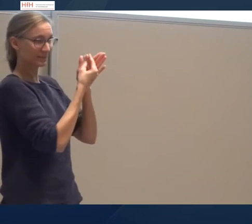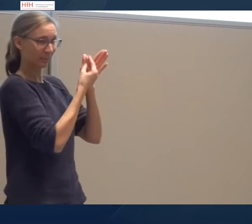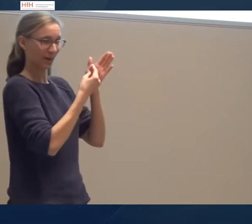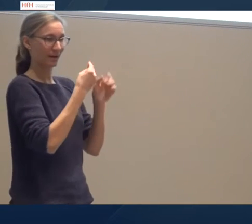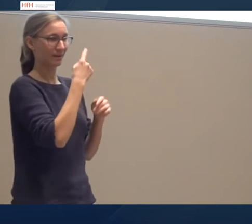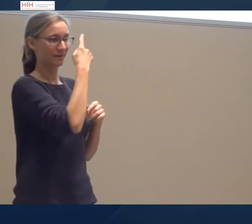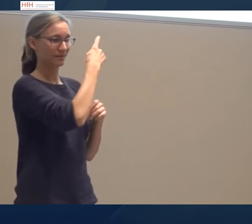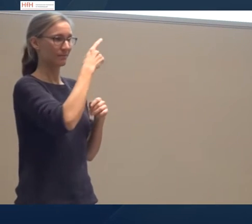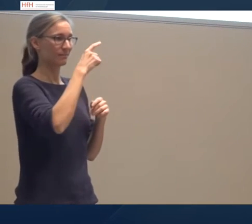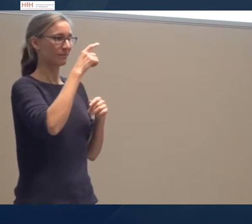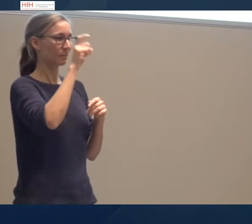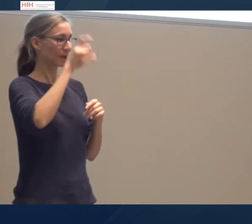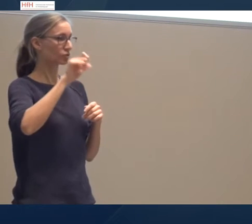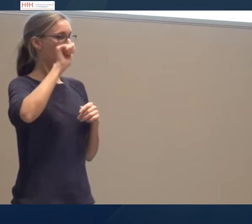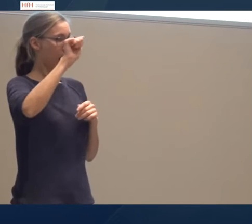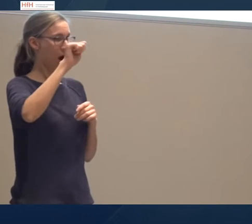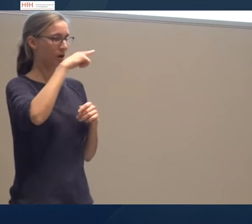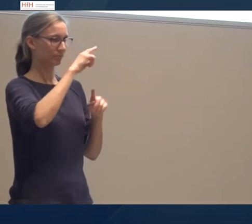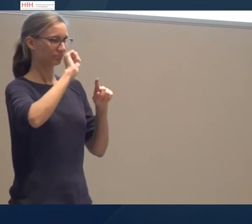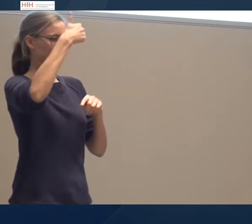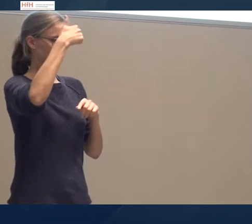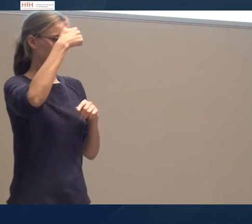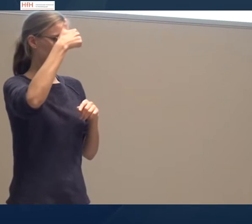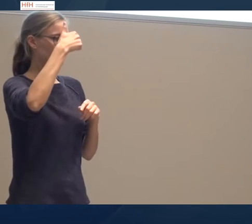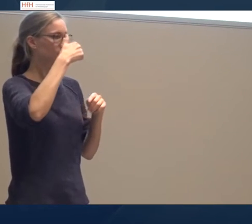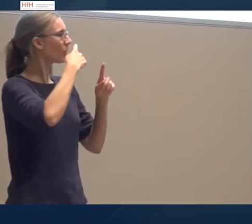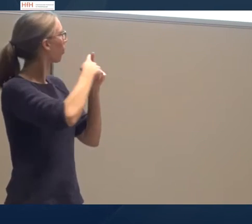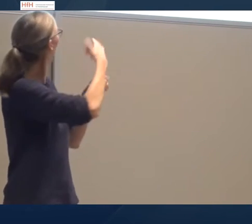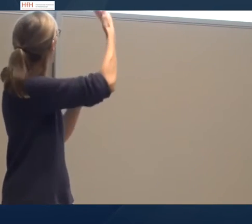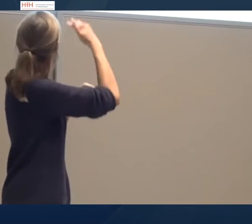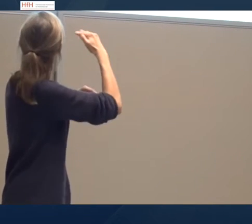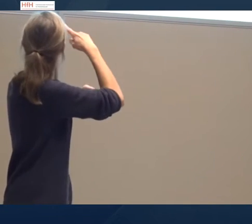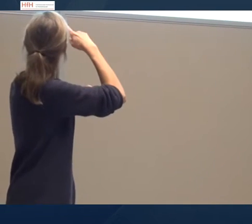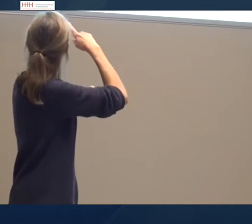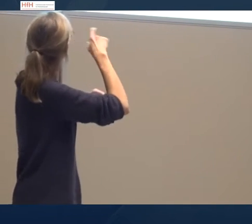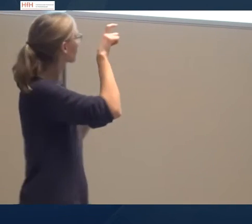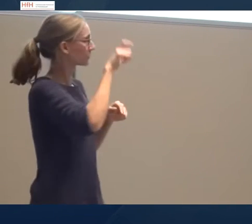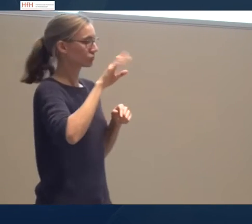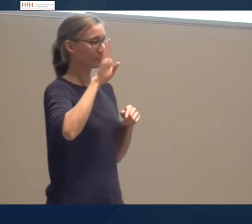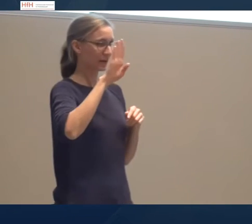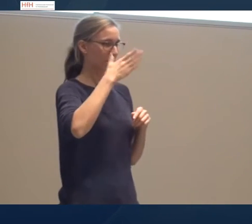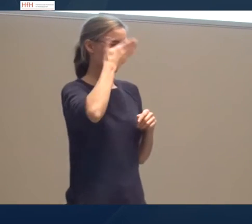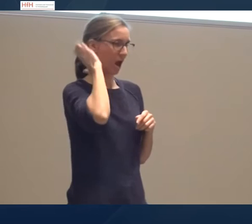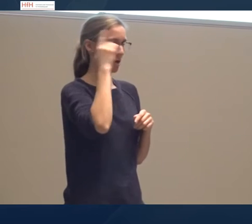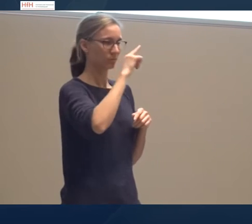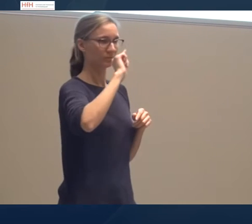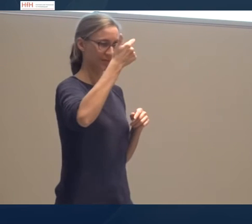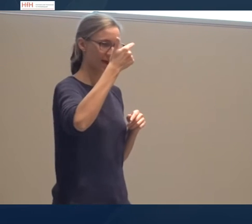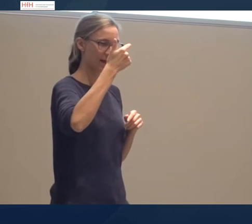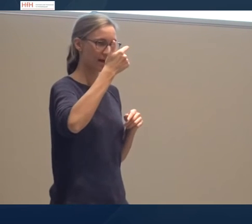Beschreiben die Person A, dann unten in Person B in Blau und